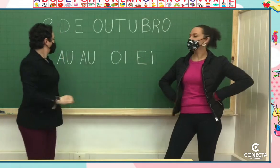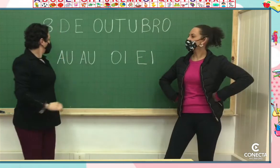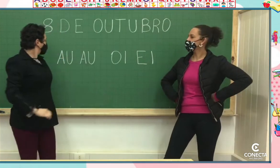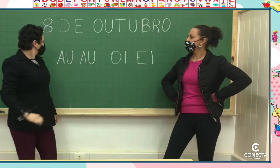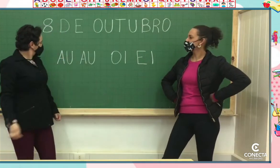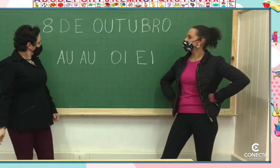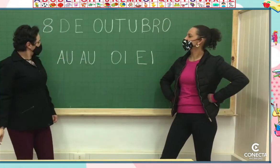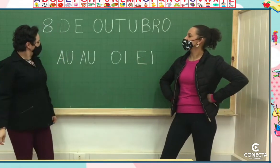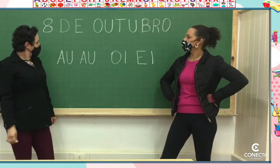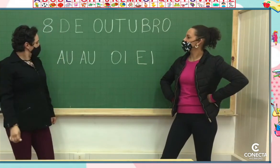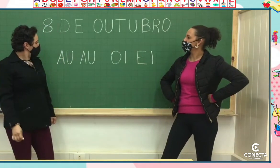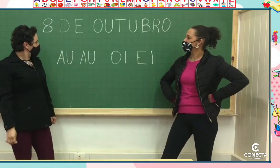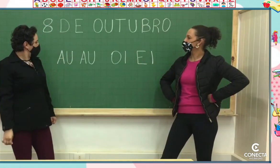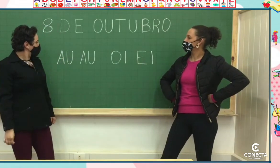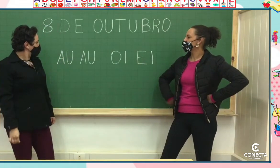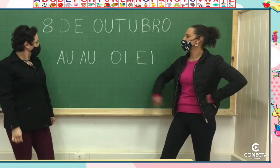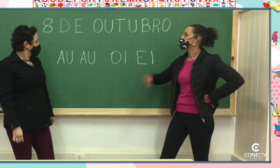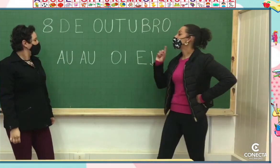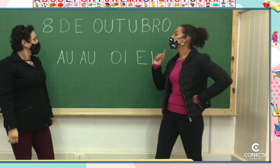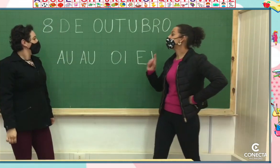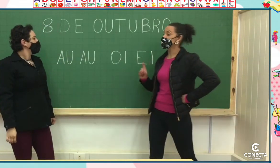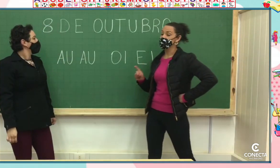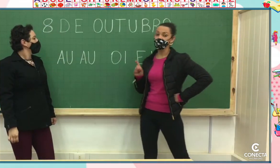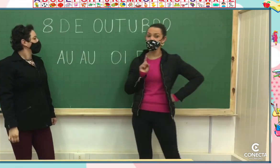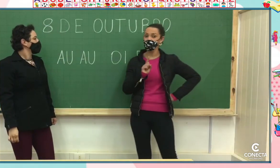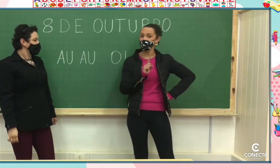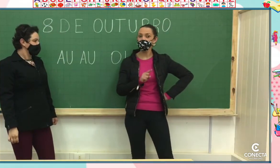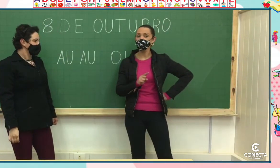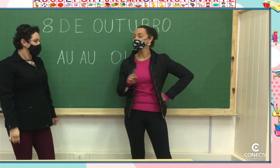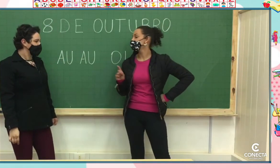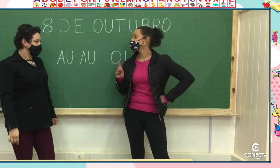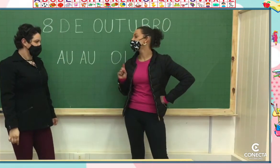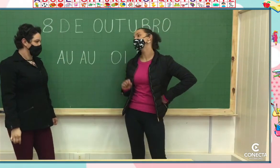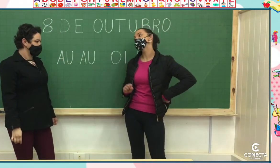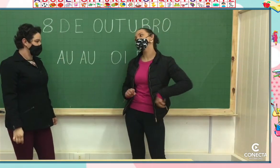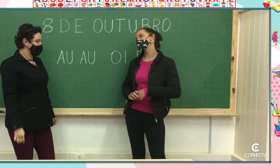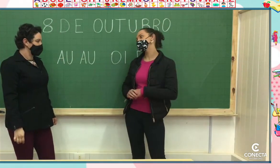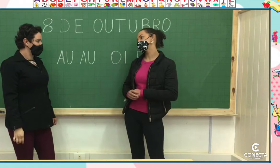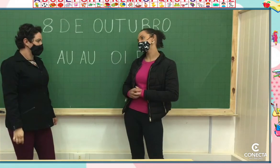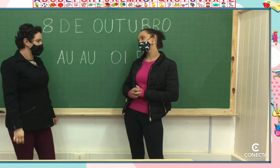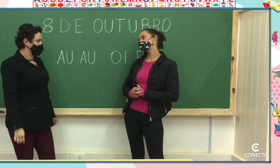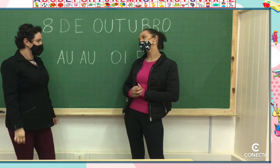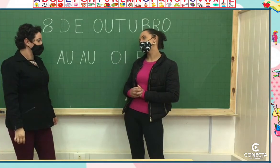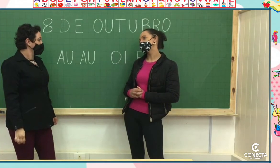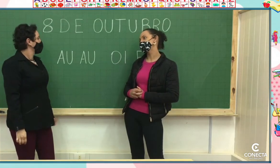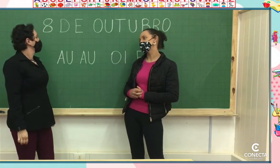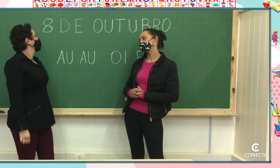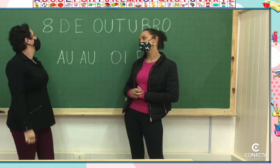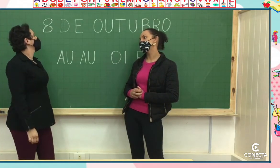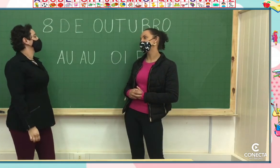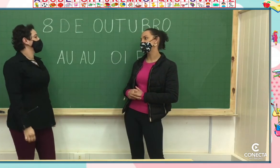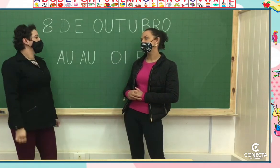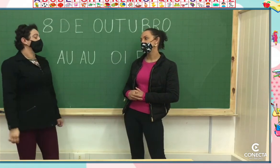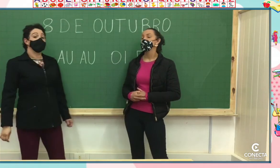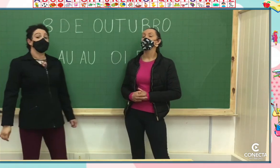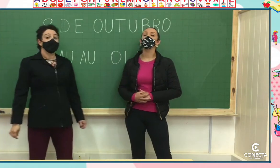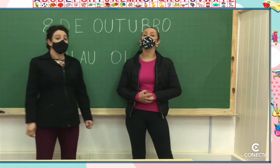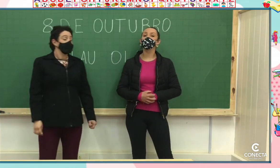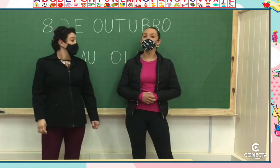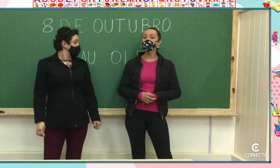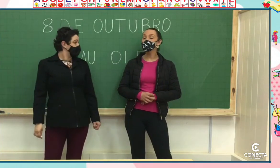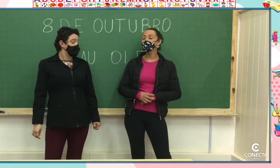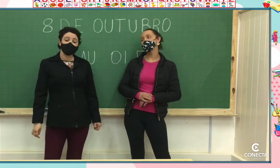Viram só crianças. Que legal, né, professora Lílian? E sem as vogais, nós não conseguimos formar palavras, né, professora Lílian?